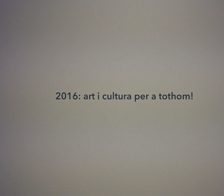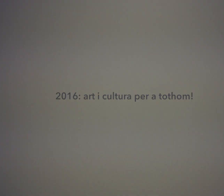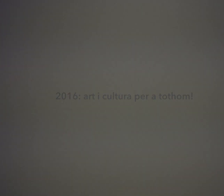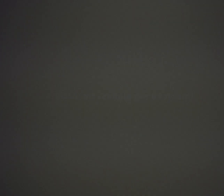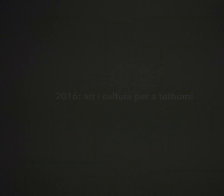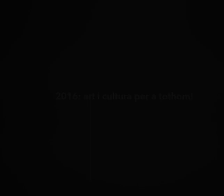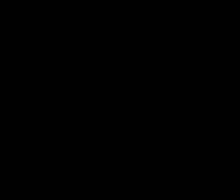Gràcies. Gràcies.